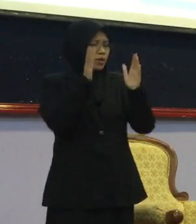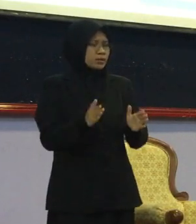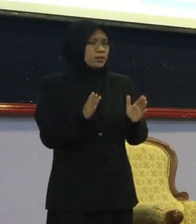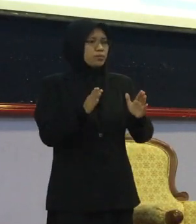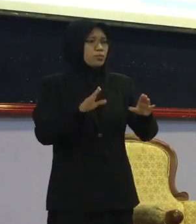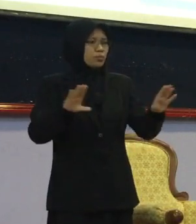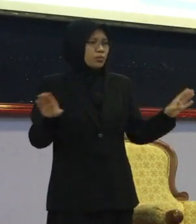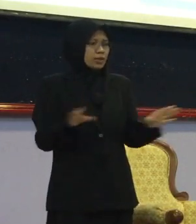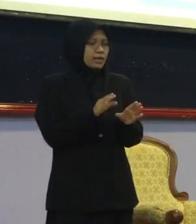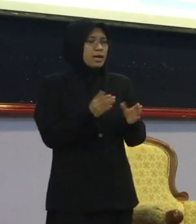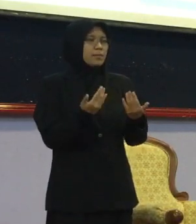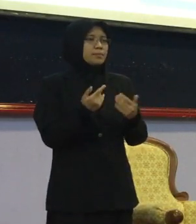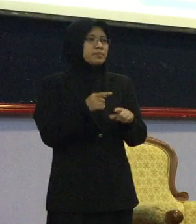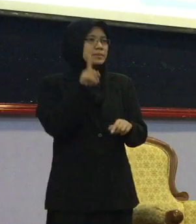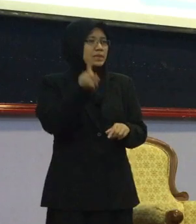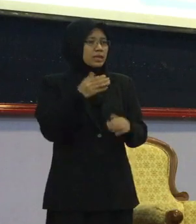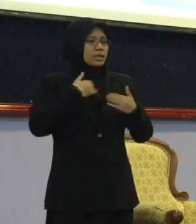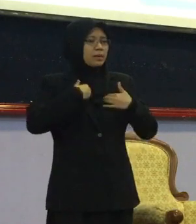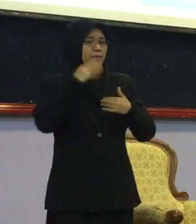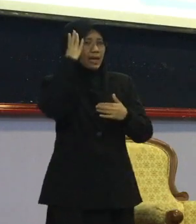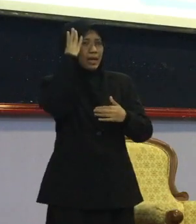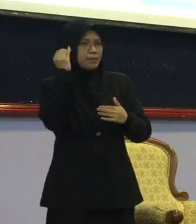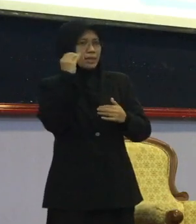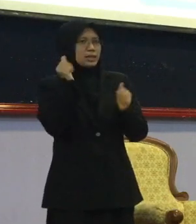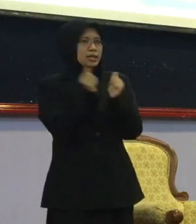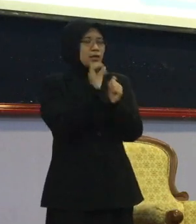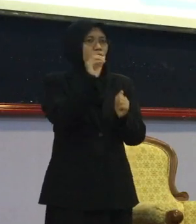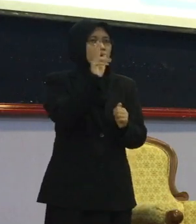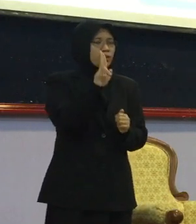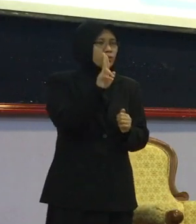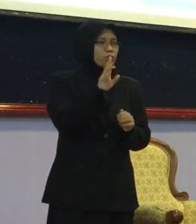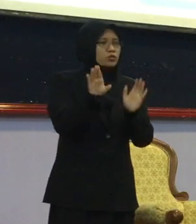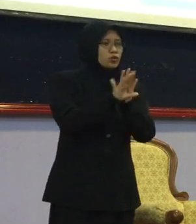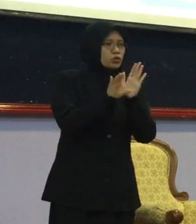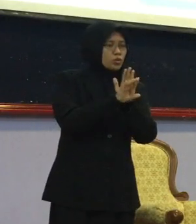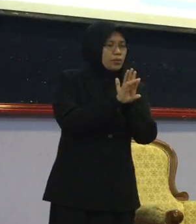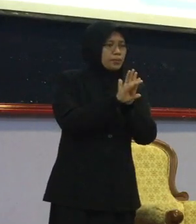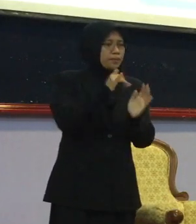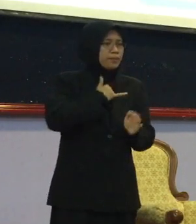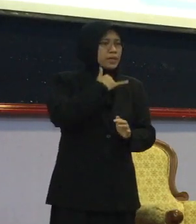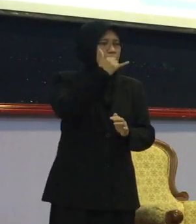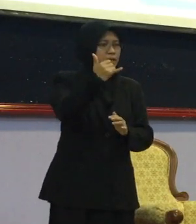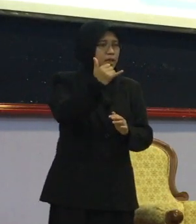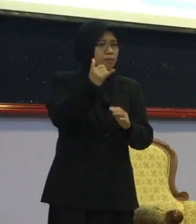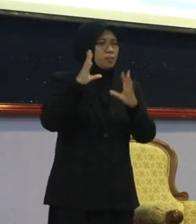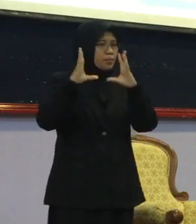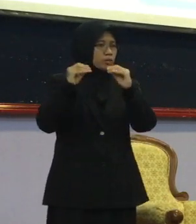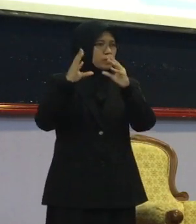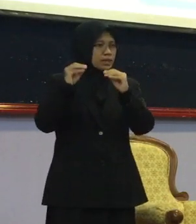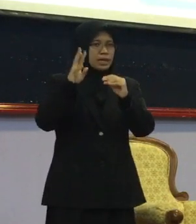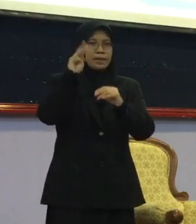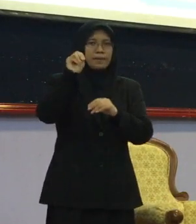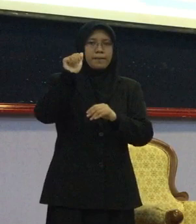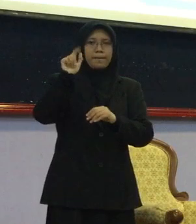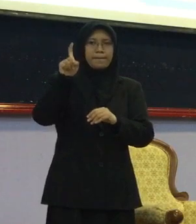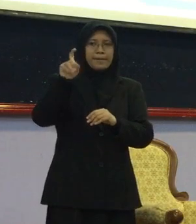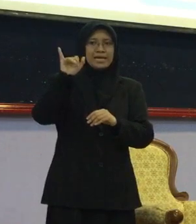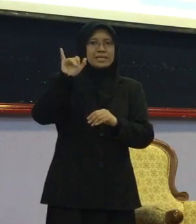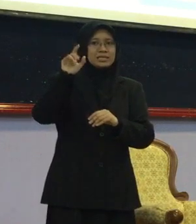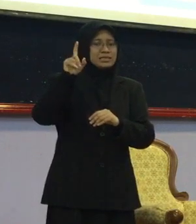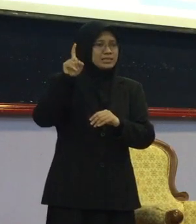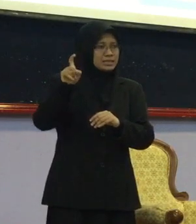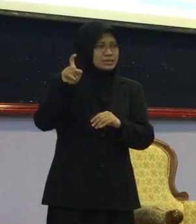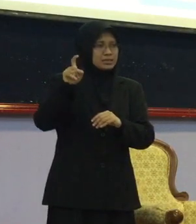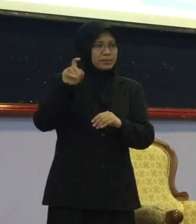melalui Pengalaman sendiri Kita tengok Kita pergi Mesyuarat Dekat Maxis Rupanya CEO Maxis tu Ada dua